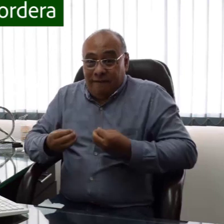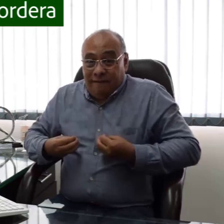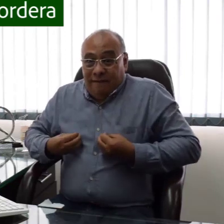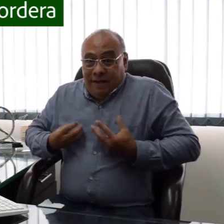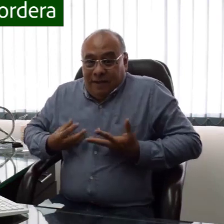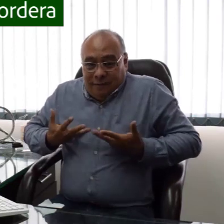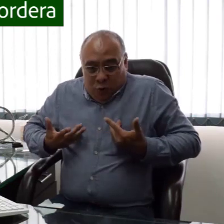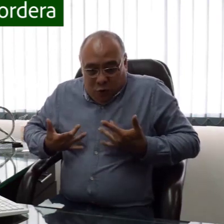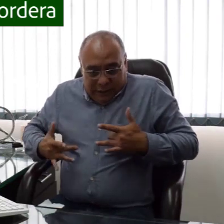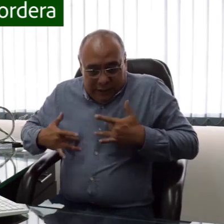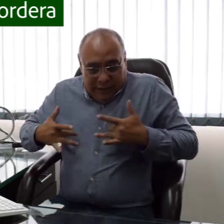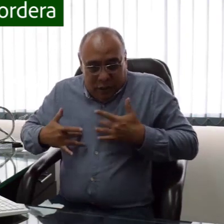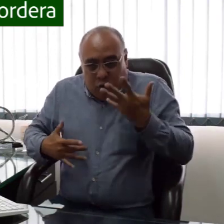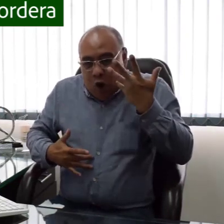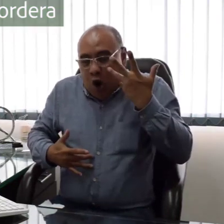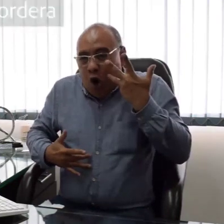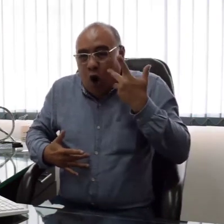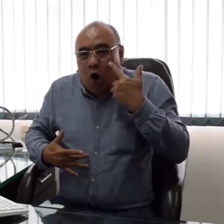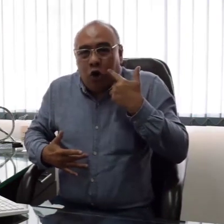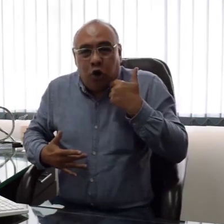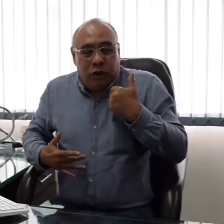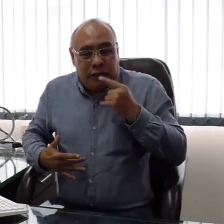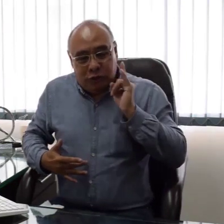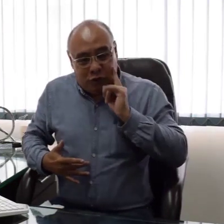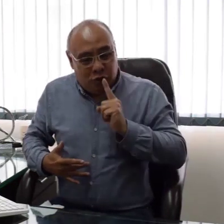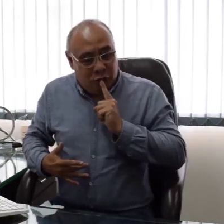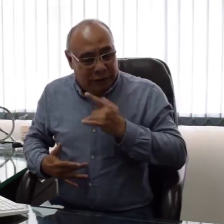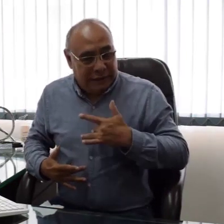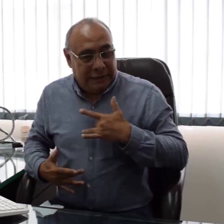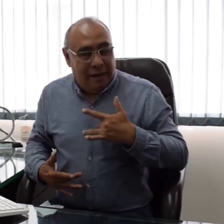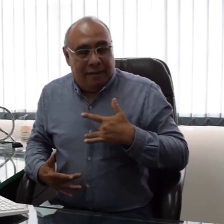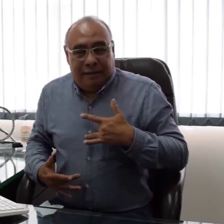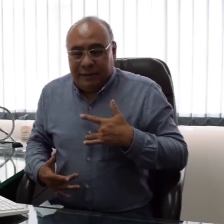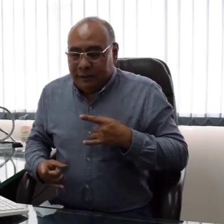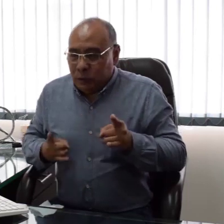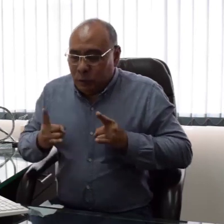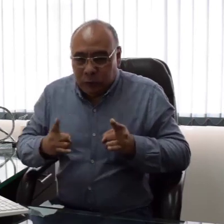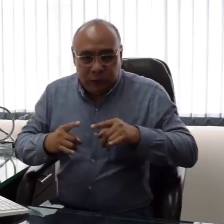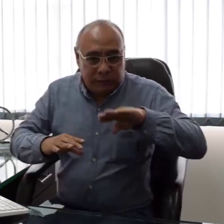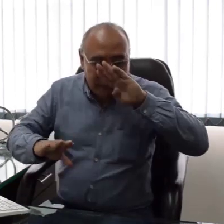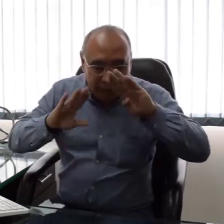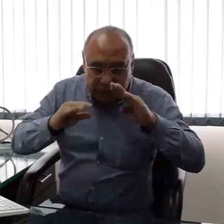La cotidianidad. La manera de percibir la vida. Las barreras a las cuales nos enfrentamos.